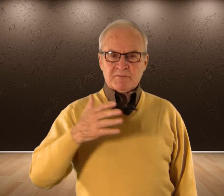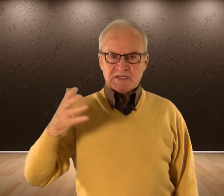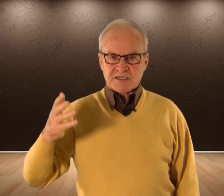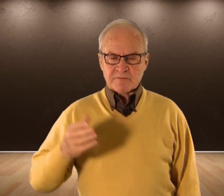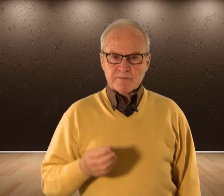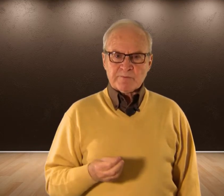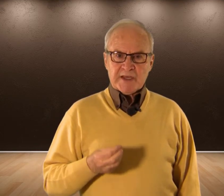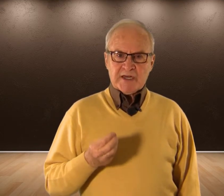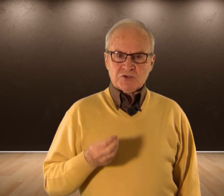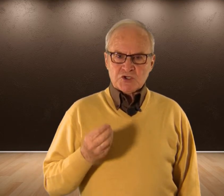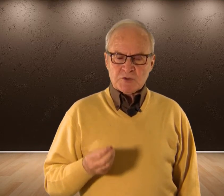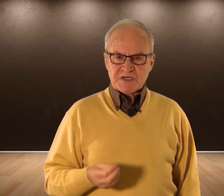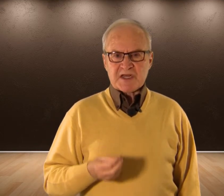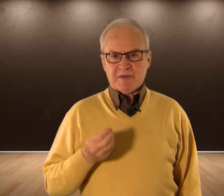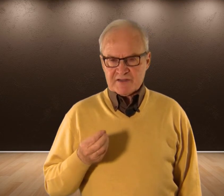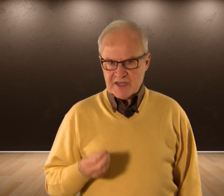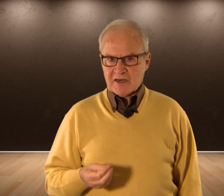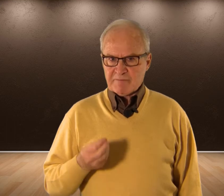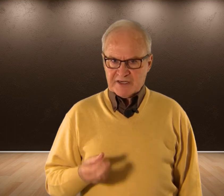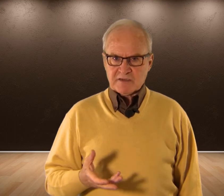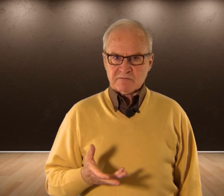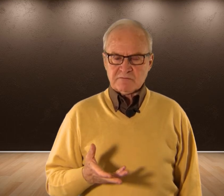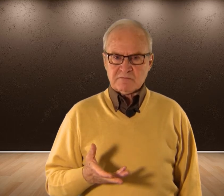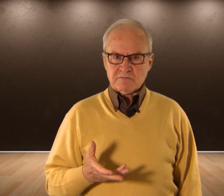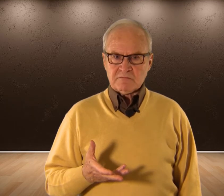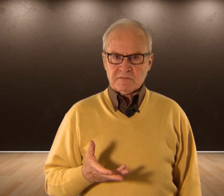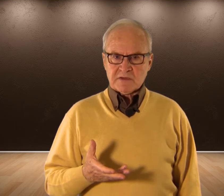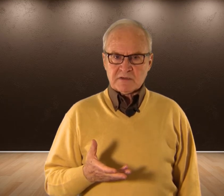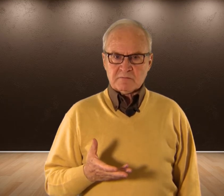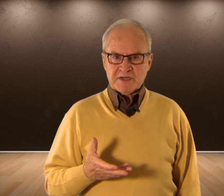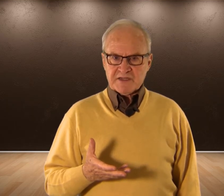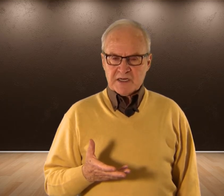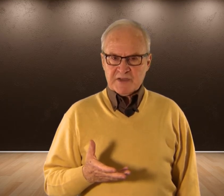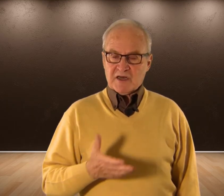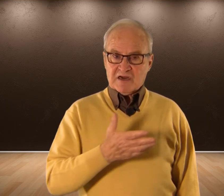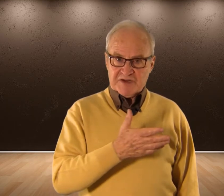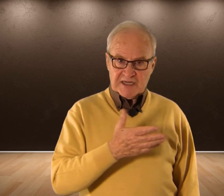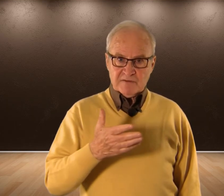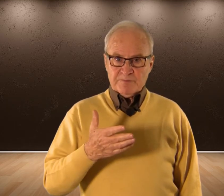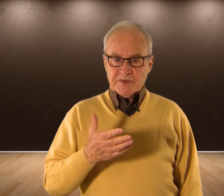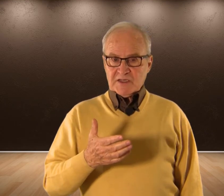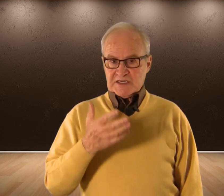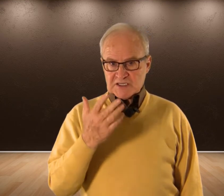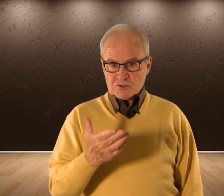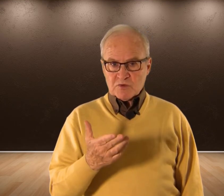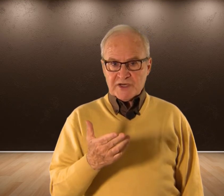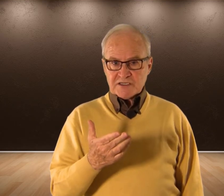meses Eran dos hombres Que merecían la pena Merecían la pena Al final Estas dos mujeres